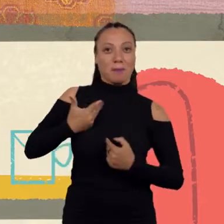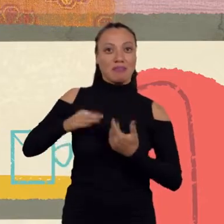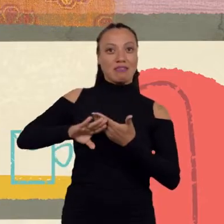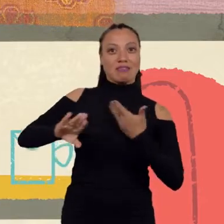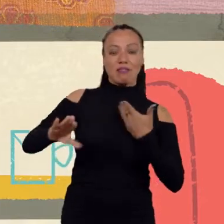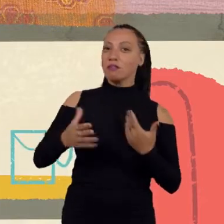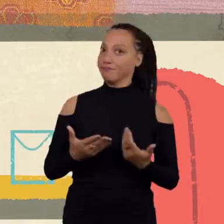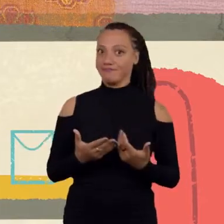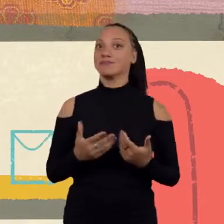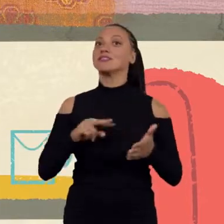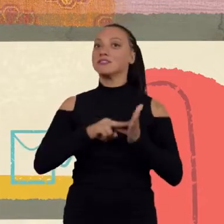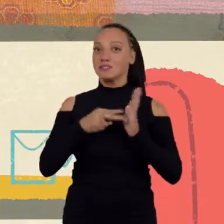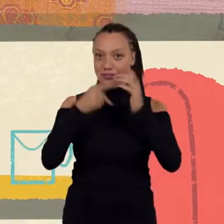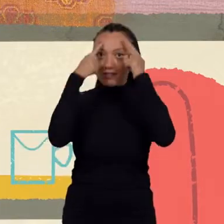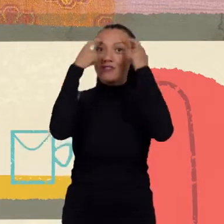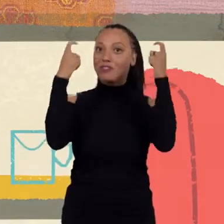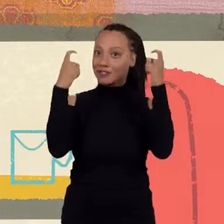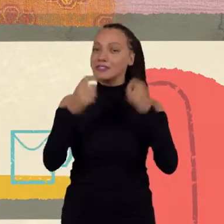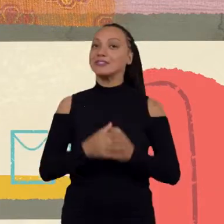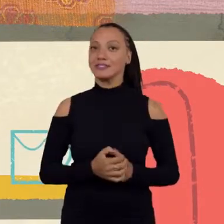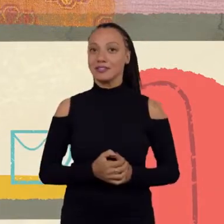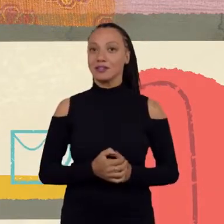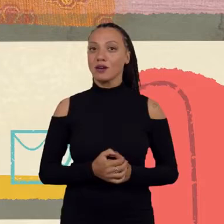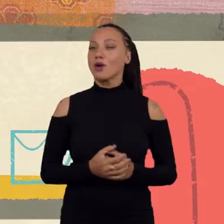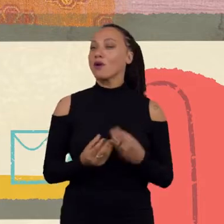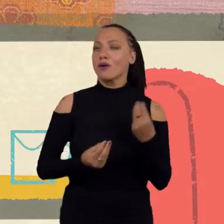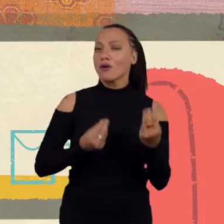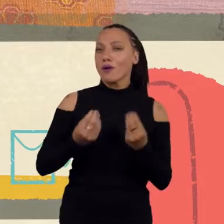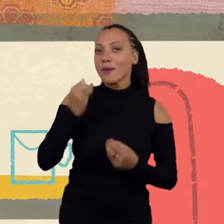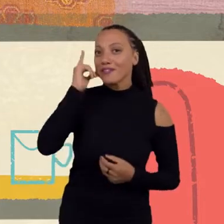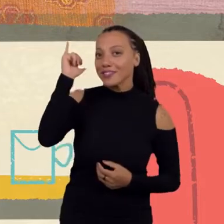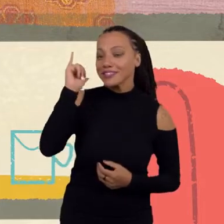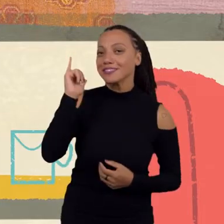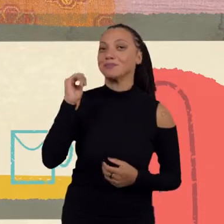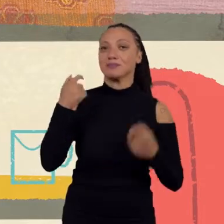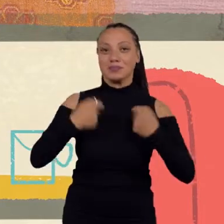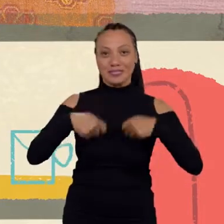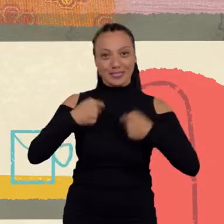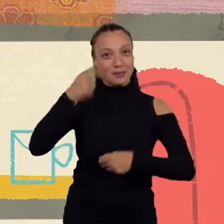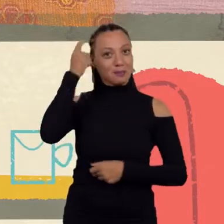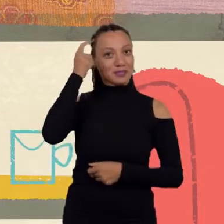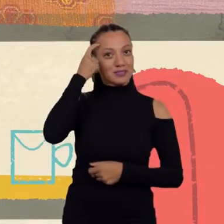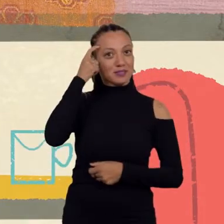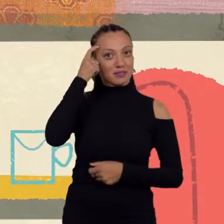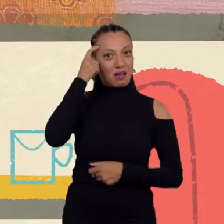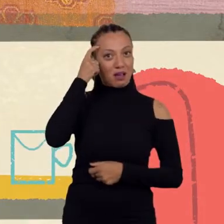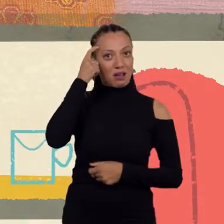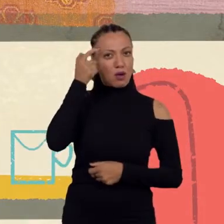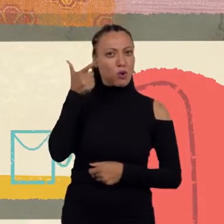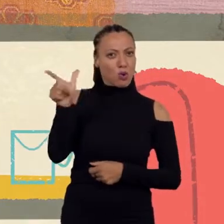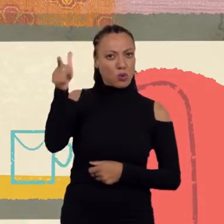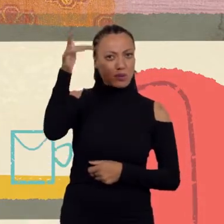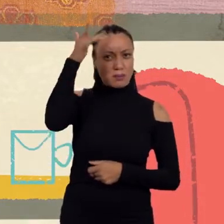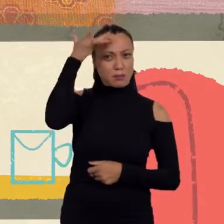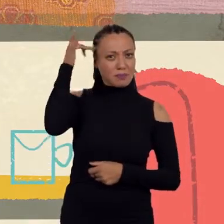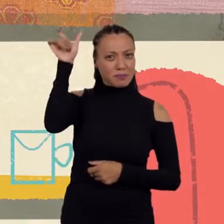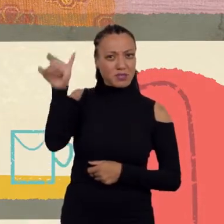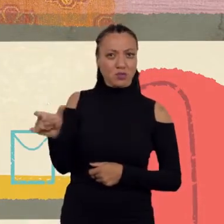É assim mesmo. E uma maneira que a gente tem de se prevenir é a gente acreditar que o outro não tem poder sobre a nossa vida, sobre o nosso corpo.